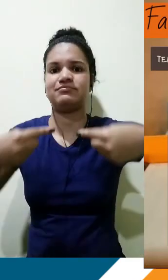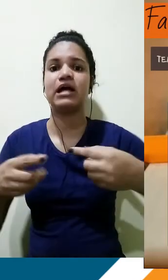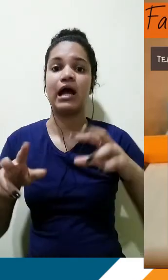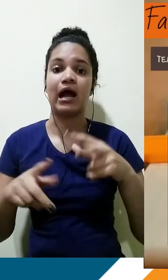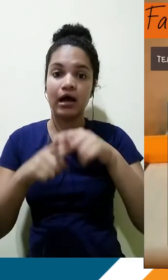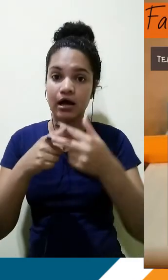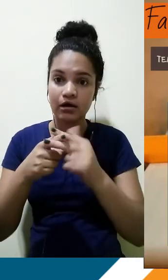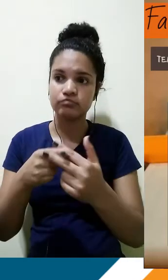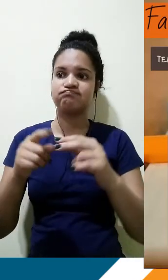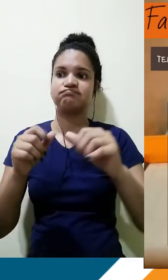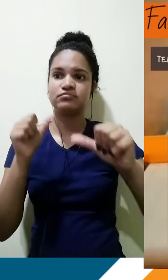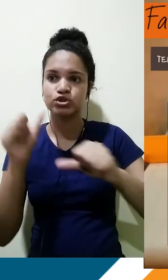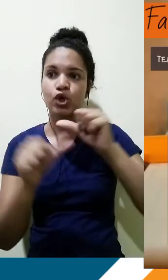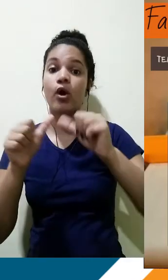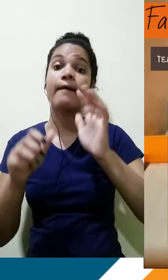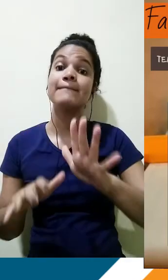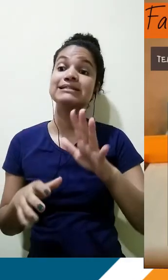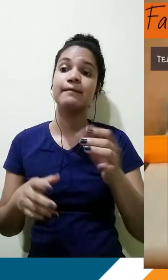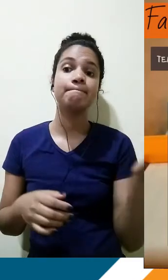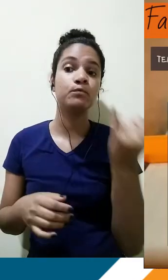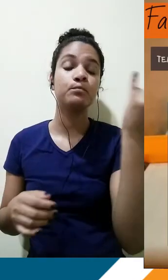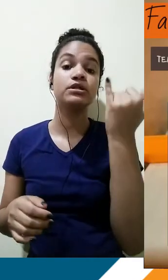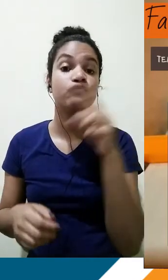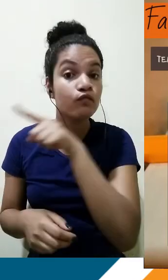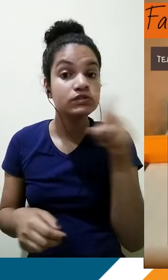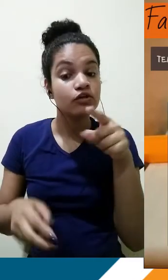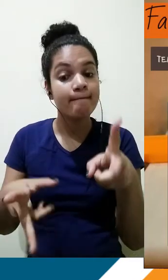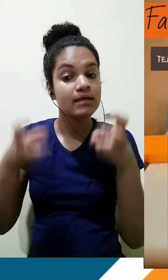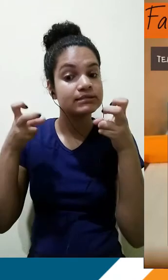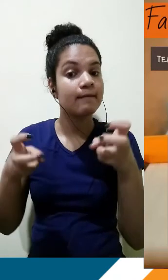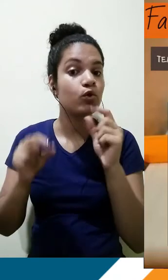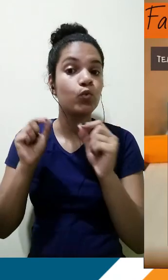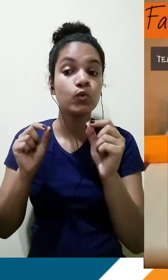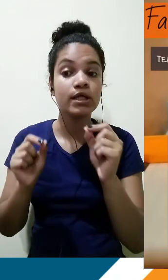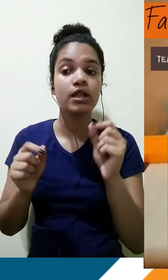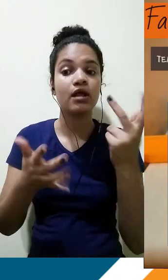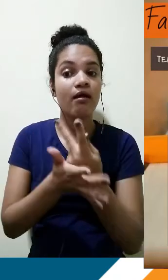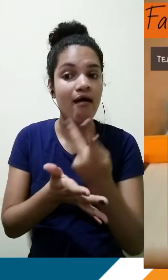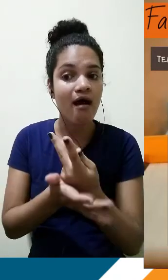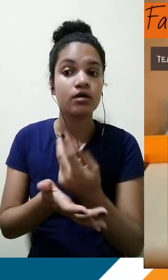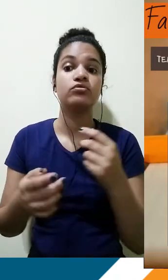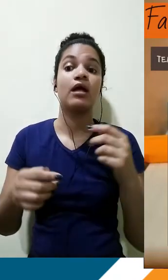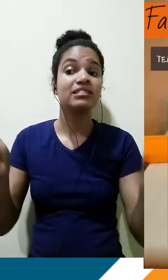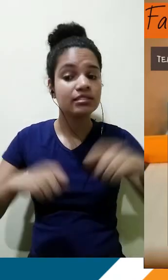é muito importante que vocês saibam perceber quais são os aspectos que vocês estão errando e que tem solução, tem como consertar.